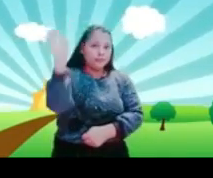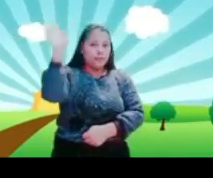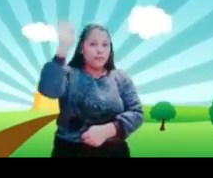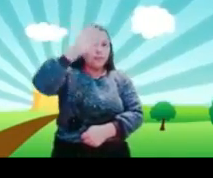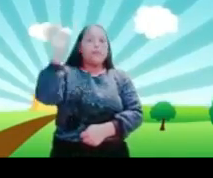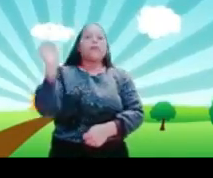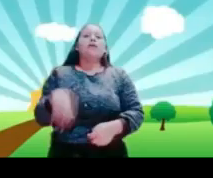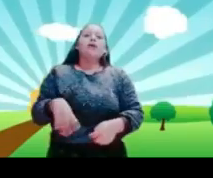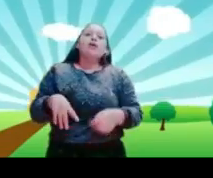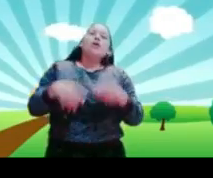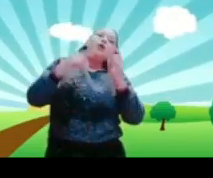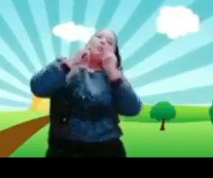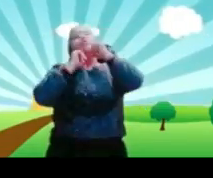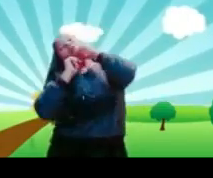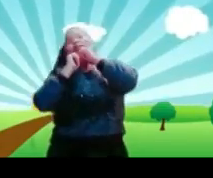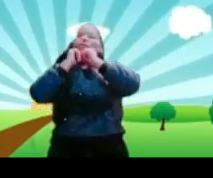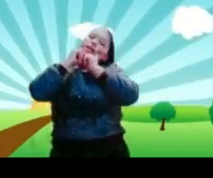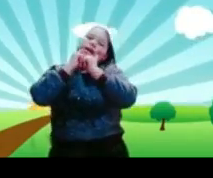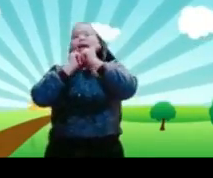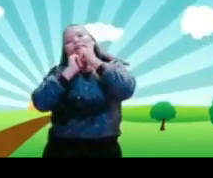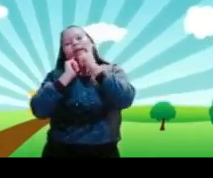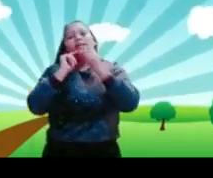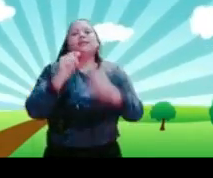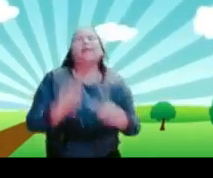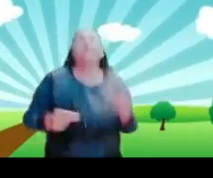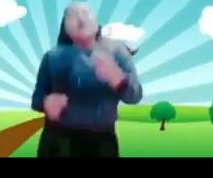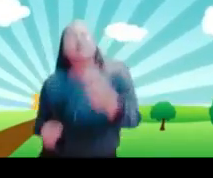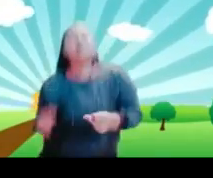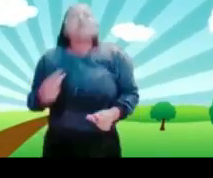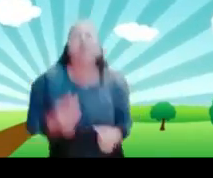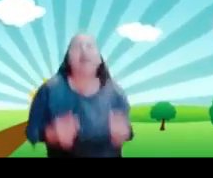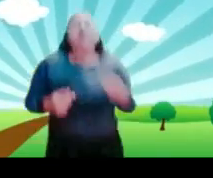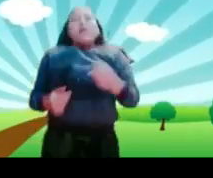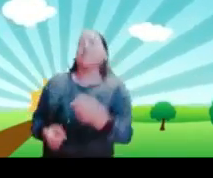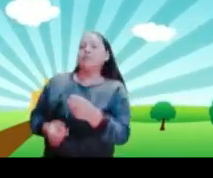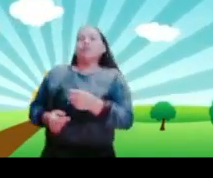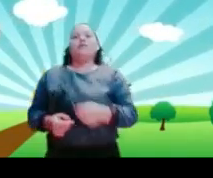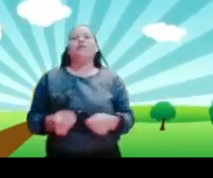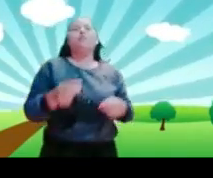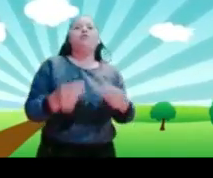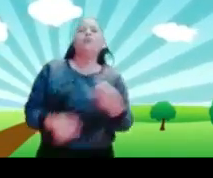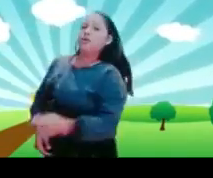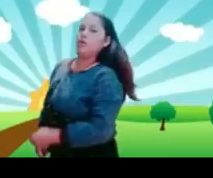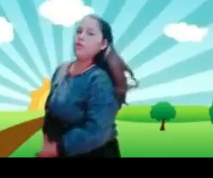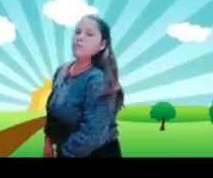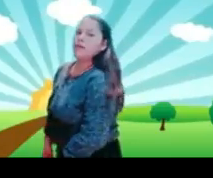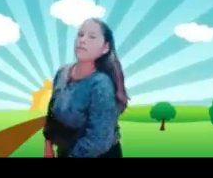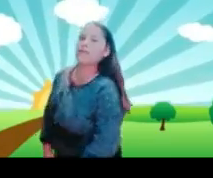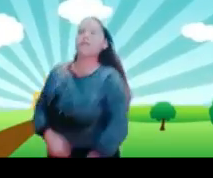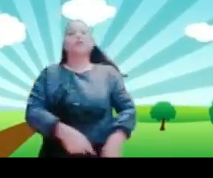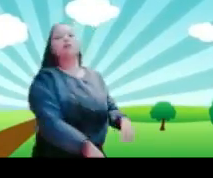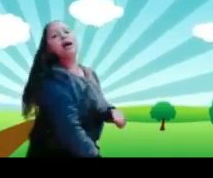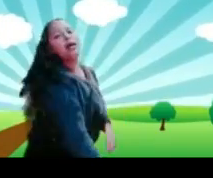adiós, adiós. Moviendo la cabeza, adiós, adiós. Moviendo los